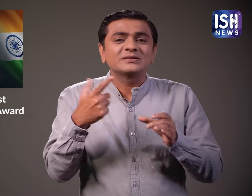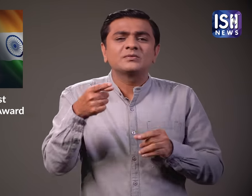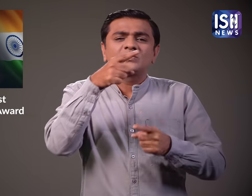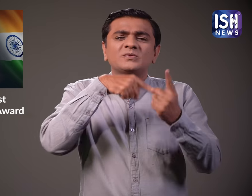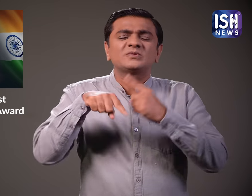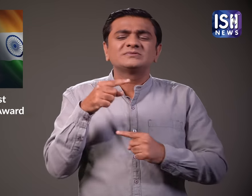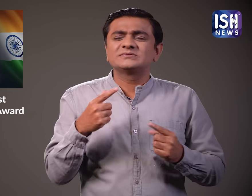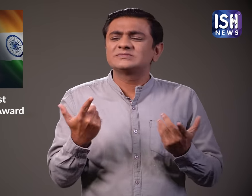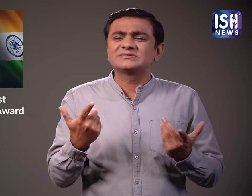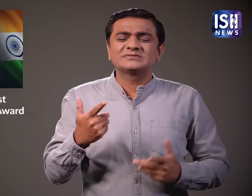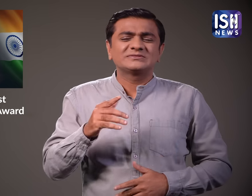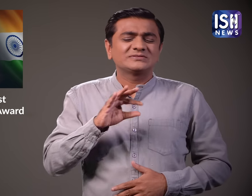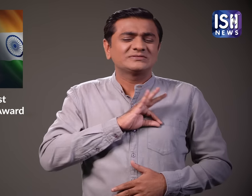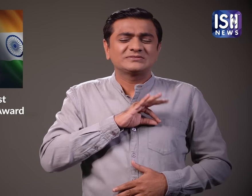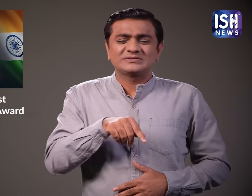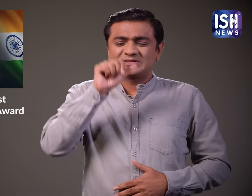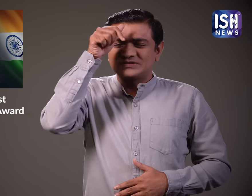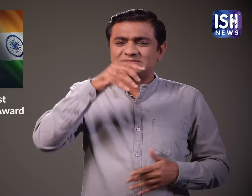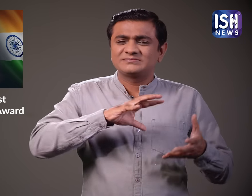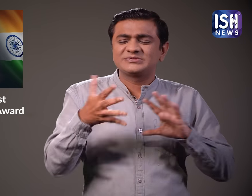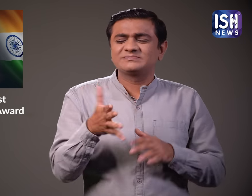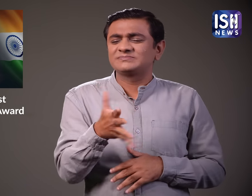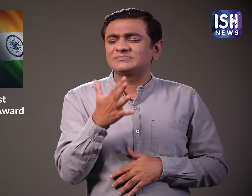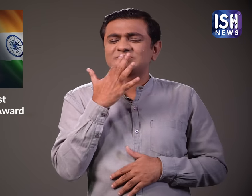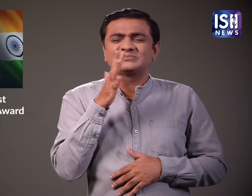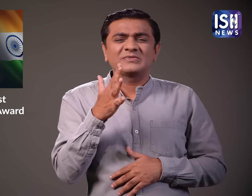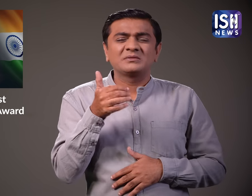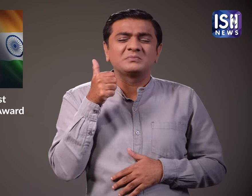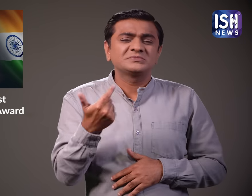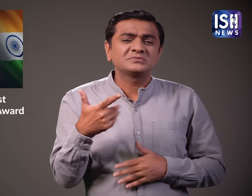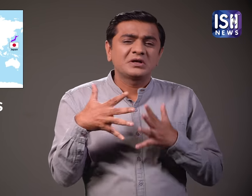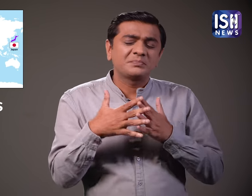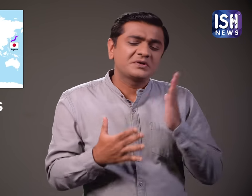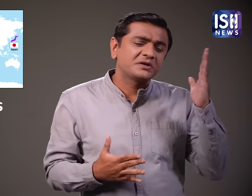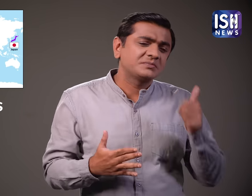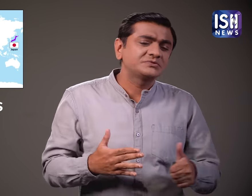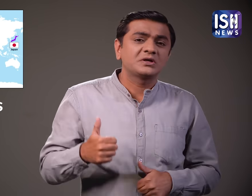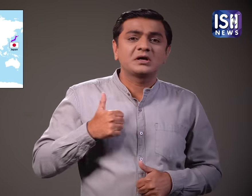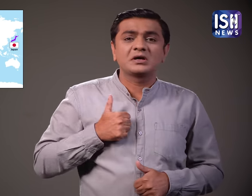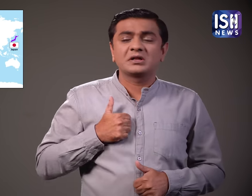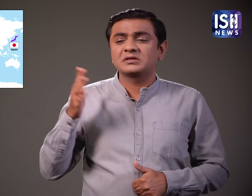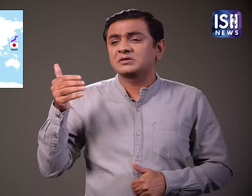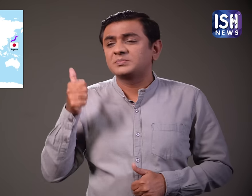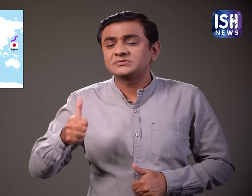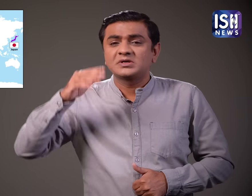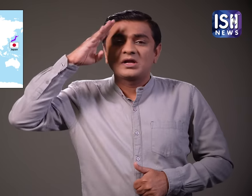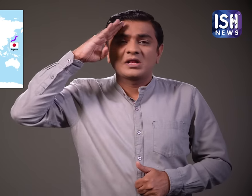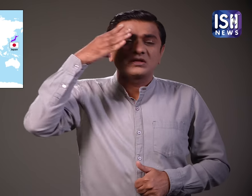तो कई लोग भारतिय विस्की पसंद नहीं करते इसके बजाए उन्हें अमरीकी, केनेडाई, आईरिश,